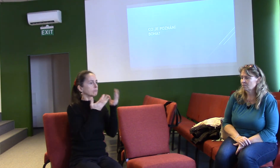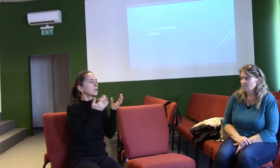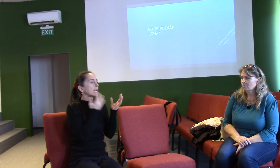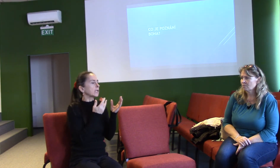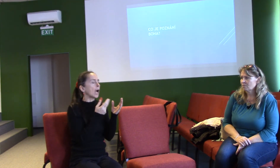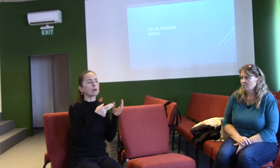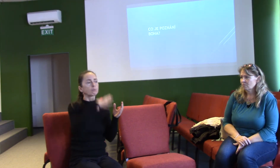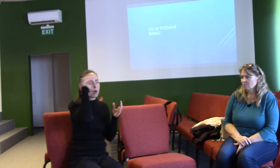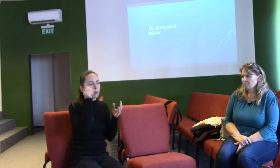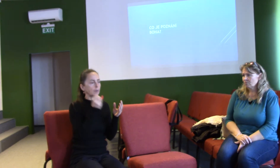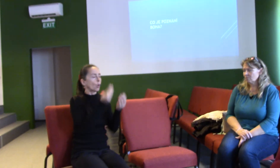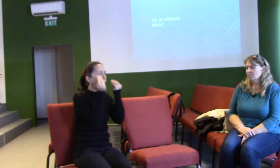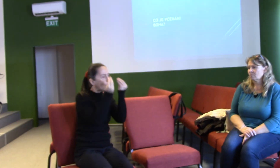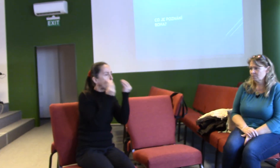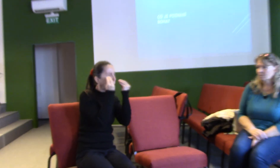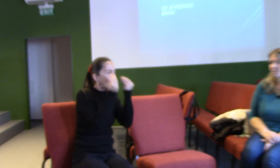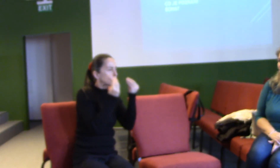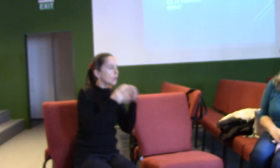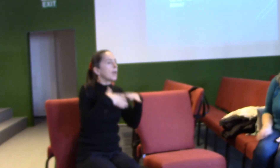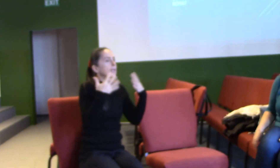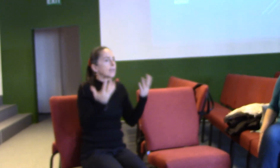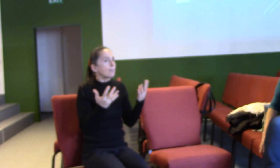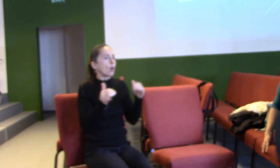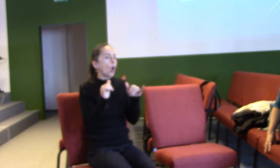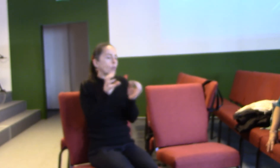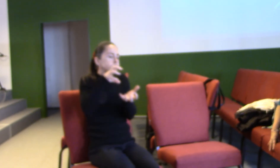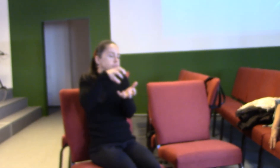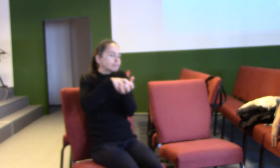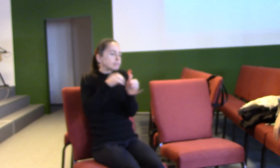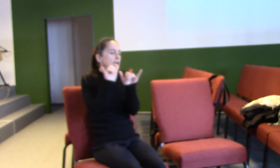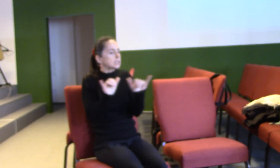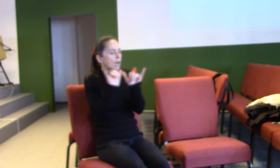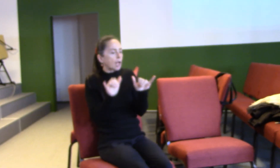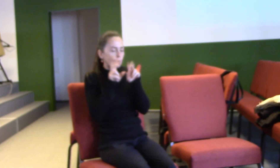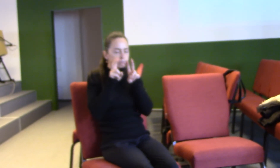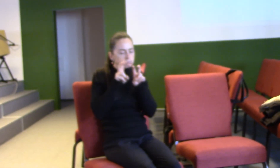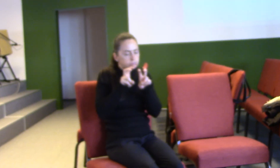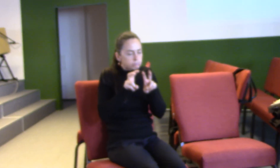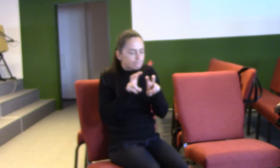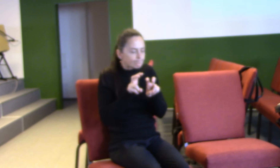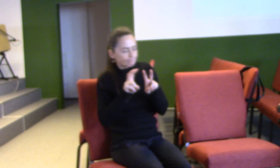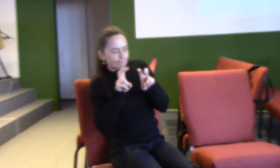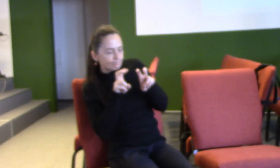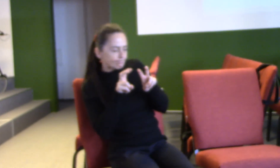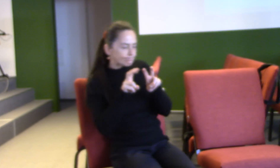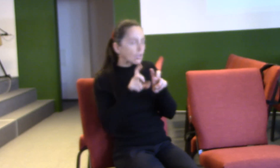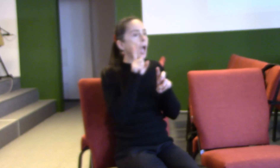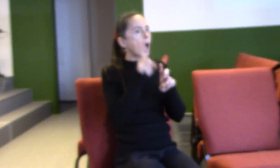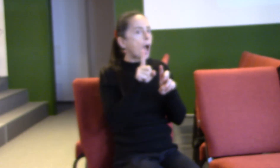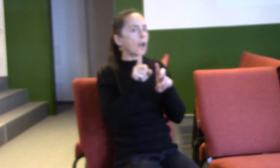živého, třeba kusů zlata, získáme zkoumáním. Ale když přejdeme k živým bytostem, tak